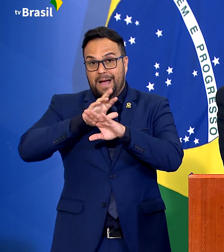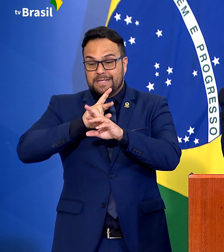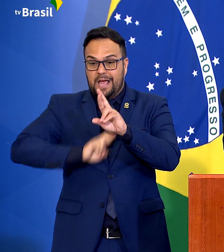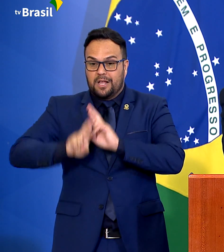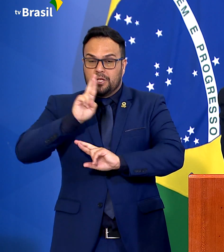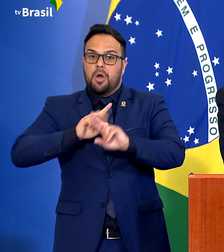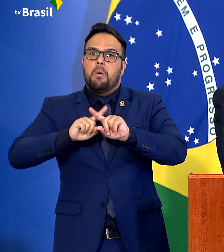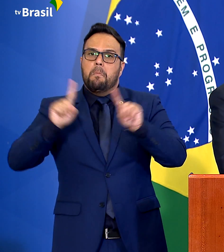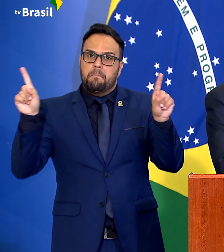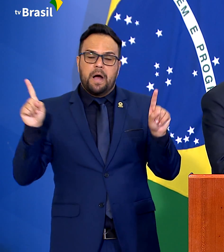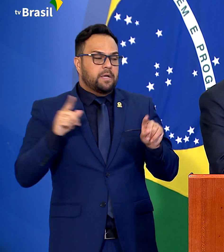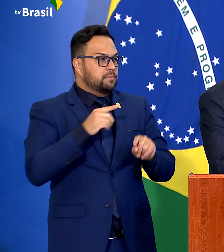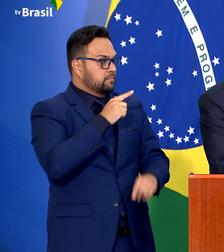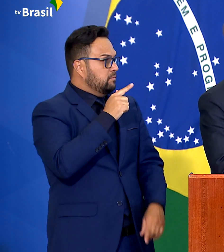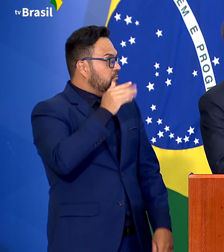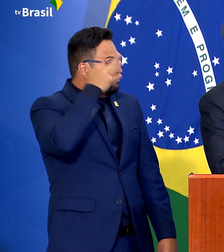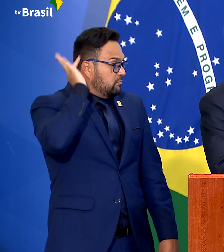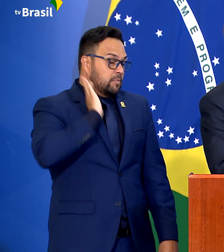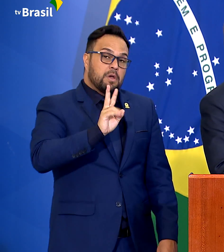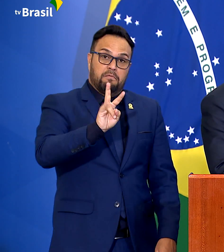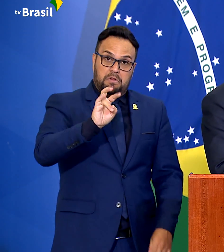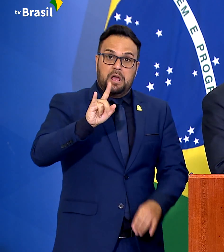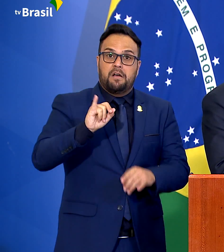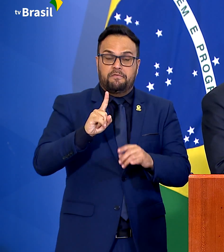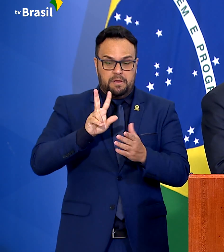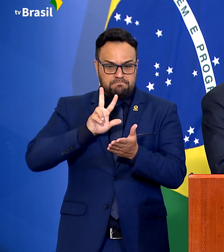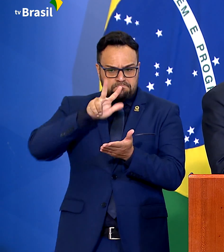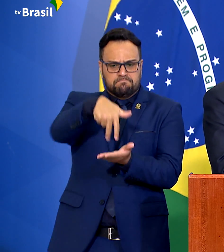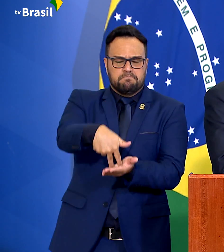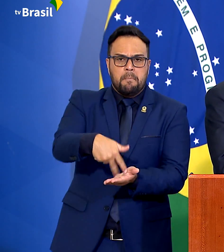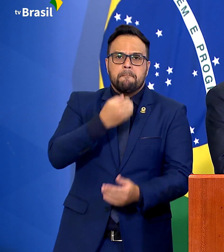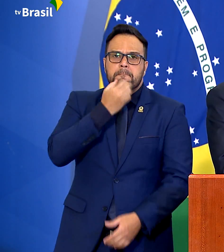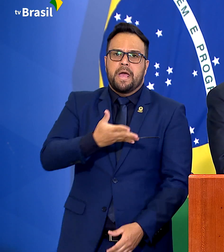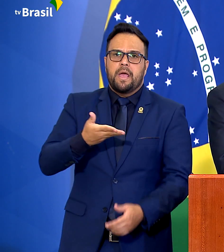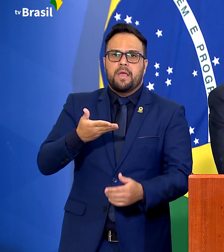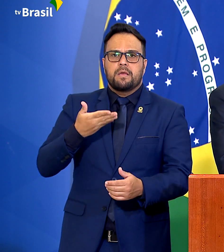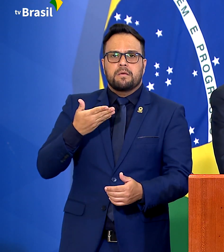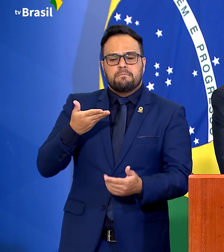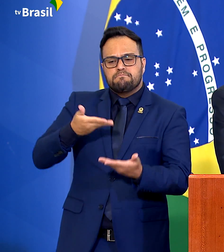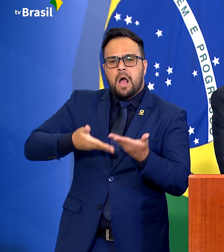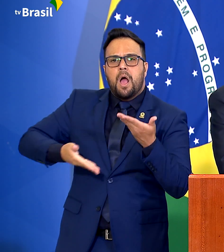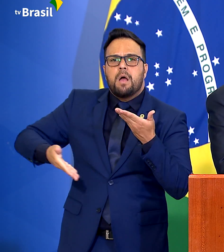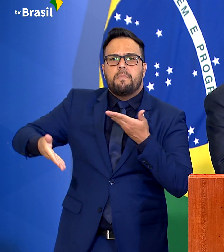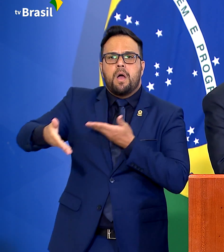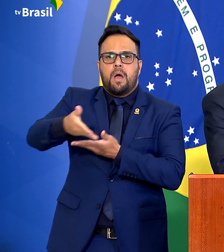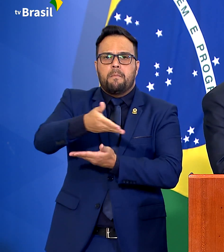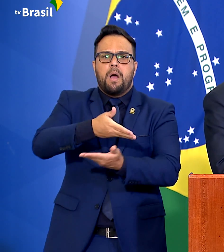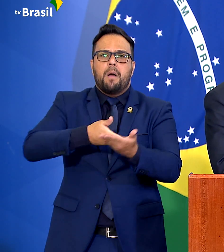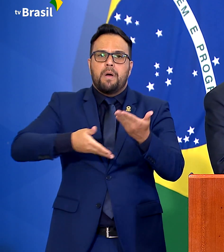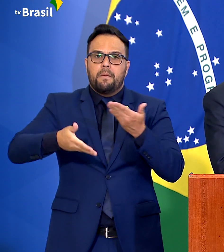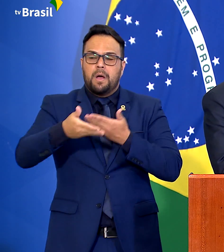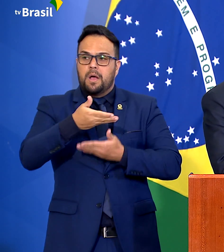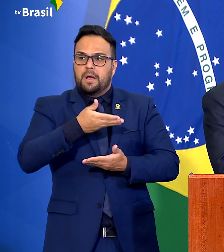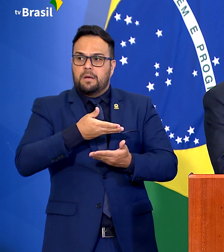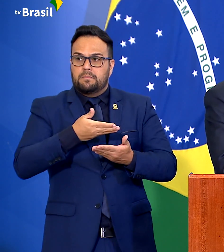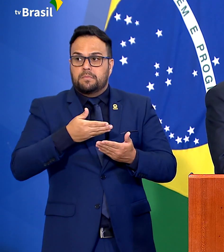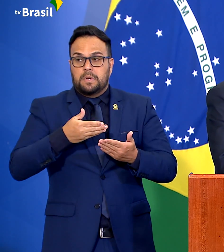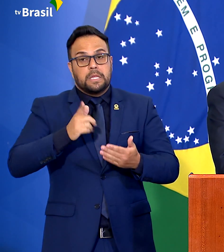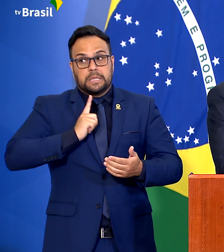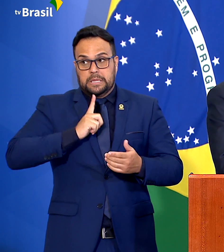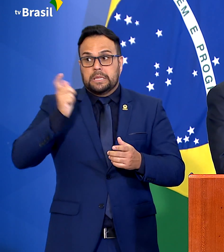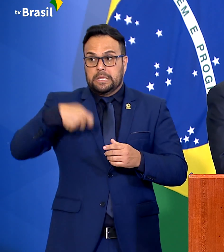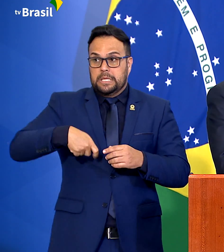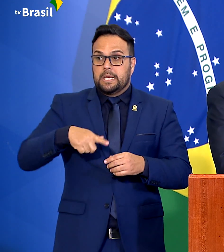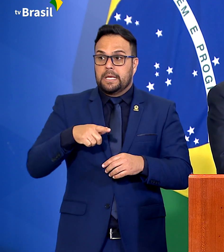muito bem na frente dessa missão, sem, obviamente, deixar de ter tempo, também, para